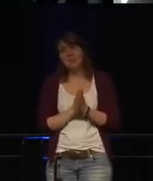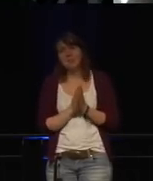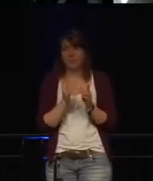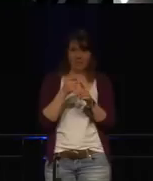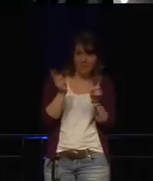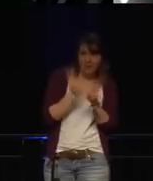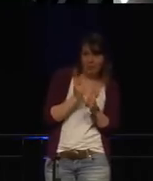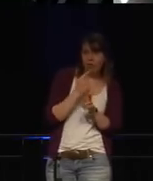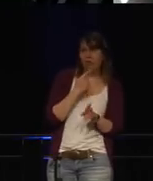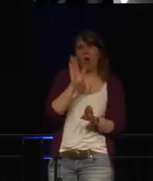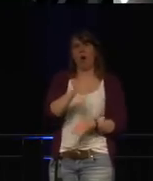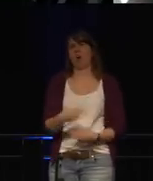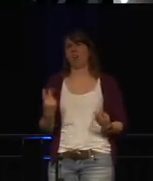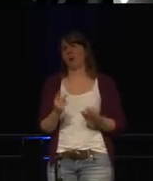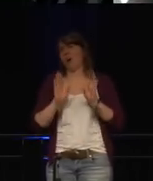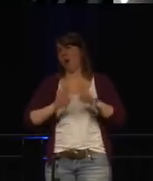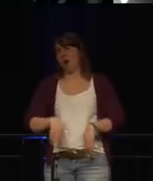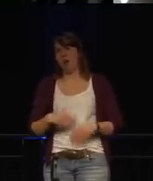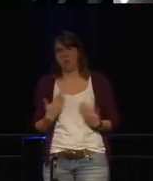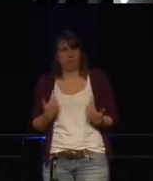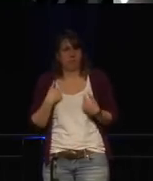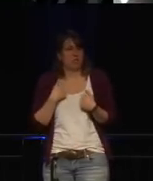Also wenn ihr die Dinge immer noch zu Hause haben wollt,